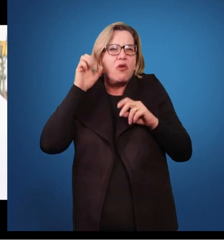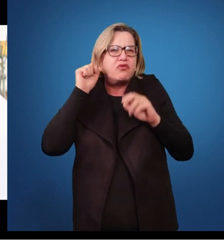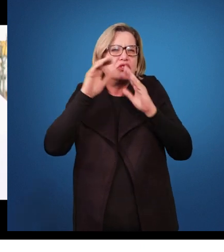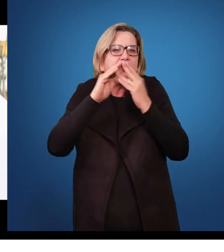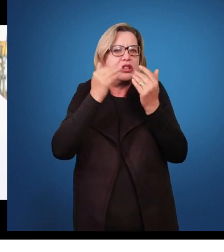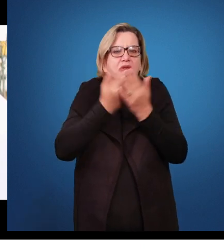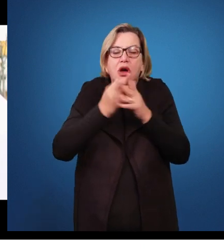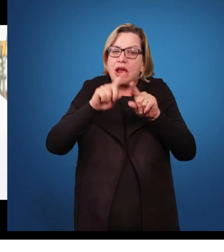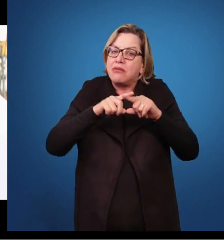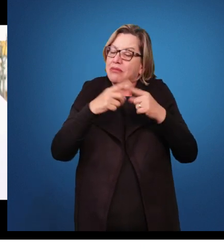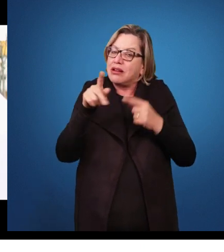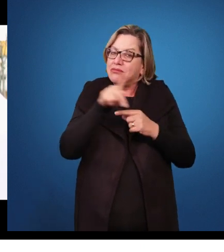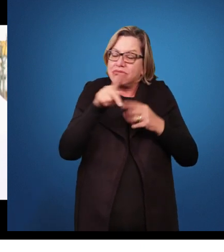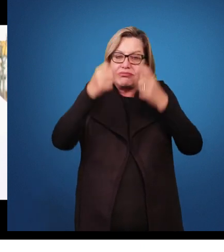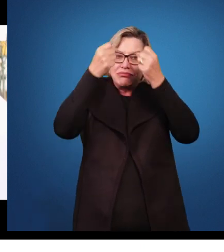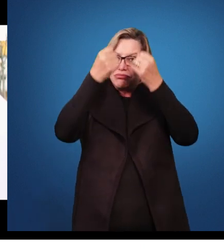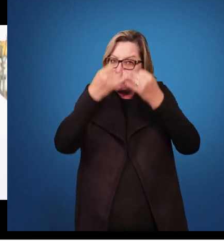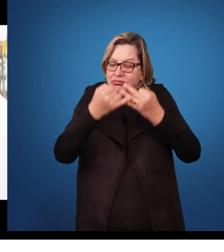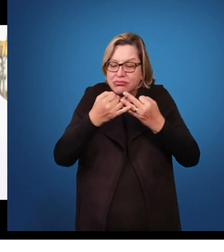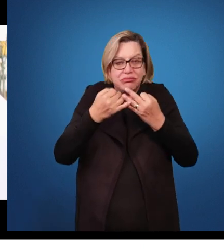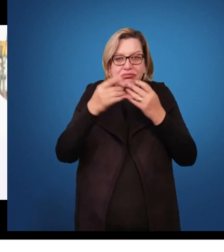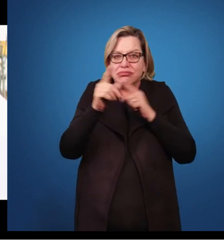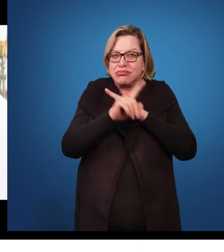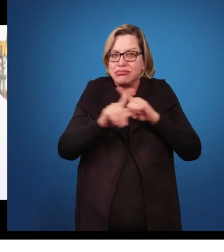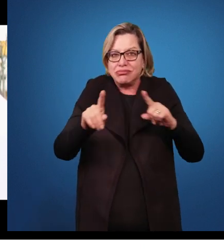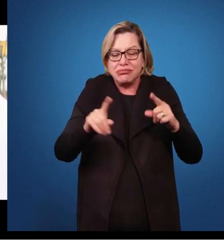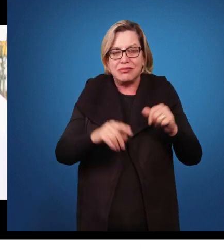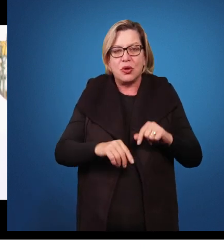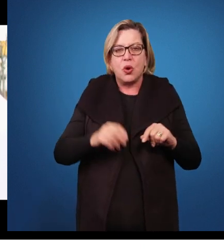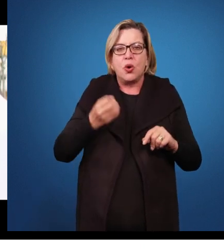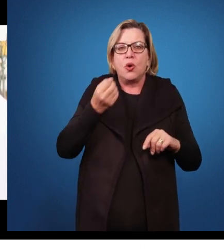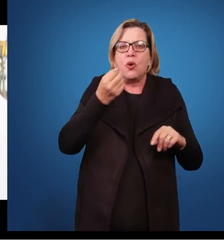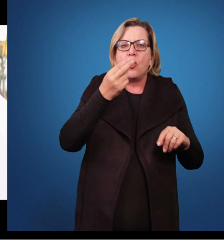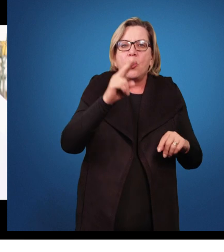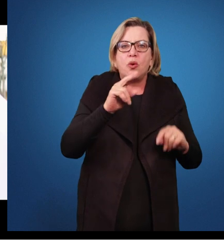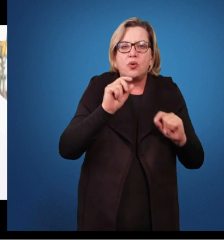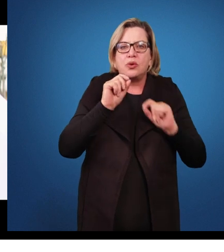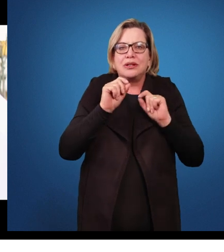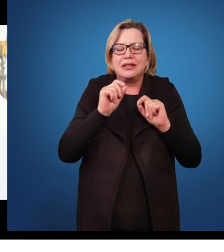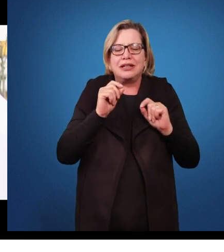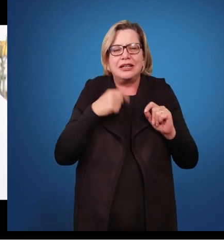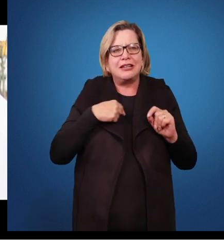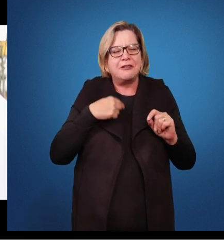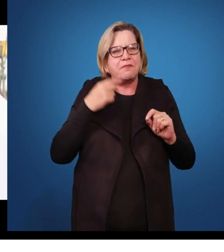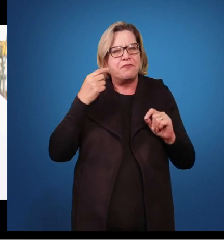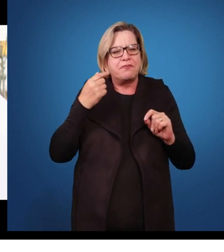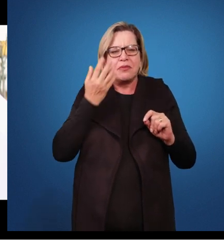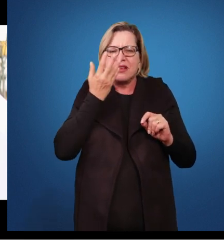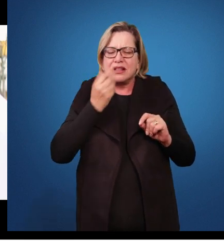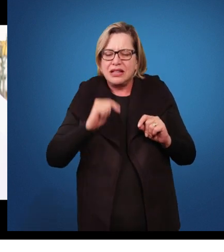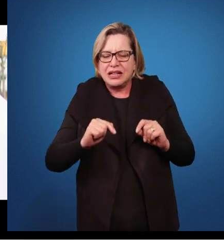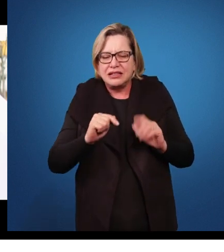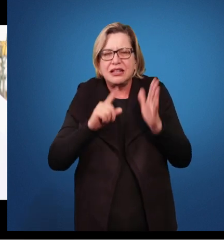professora não quis falar sobre aquele tema ou sobre algo que eles mesmos perguntaram para a professora, né?